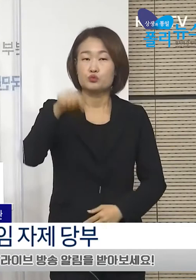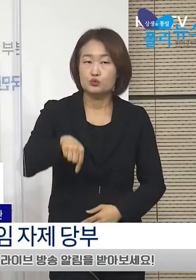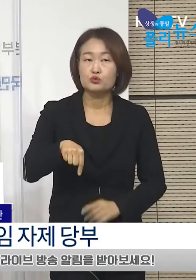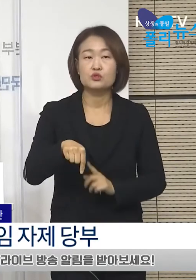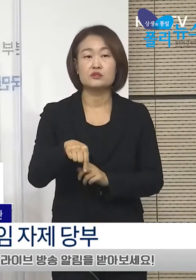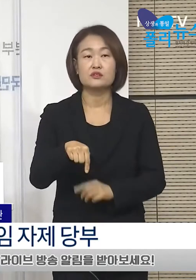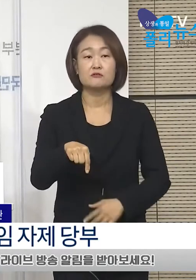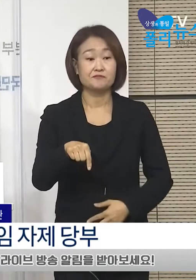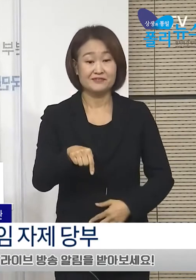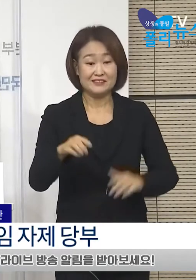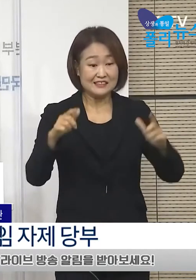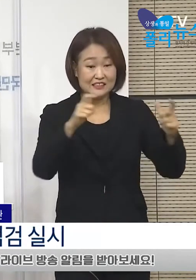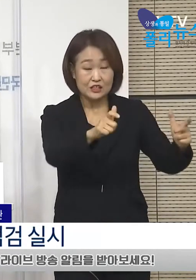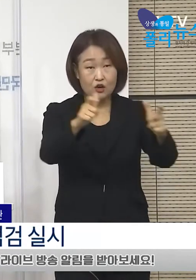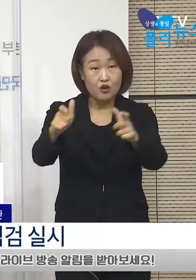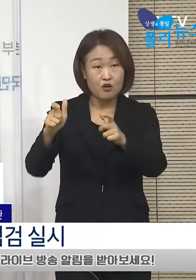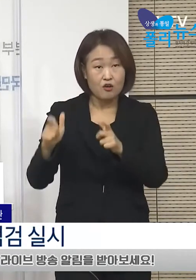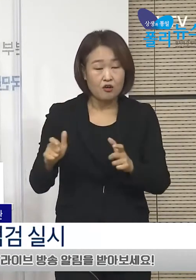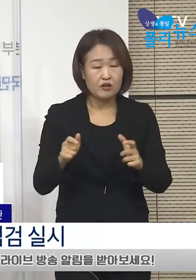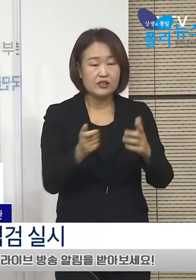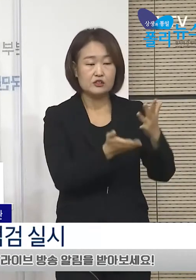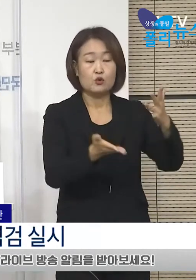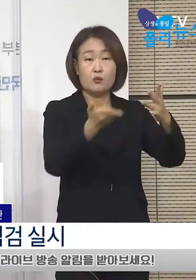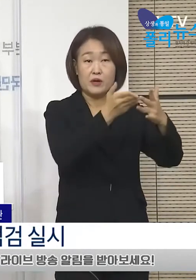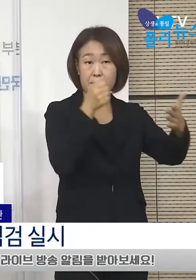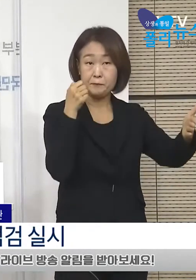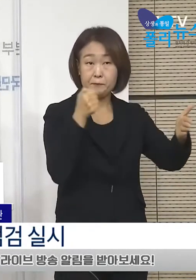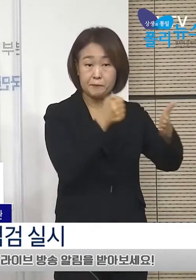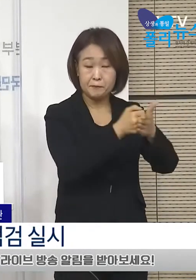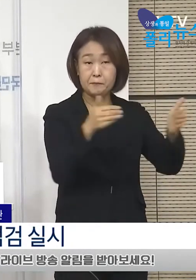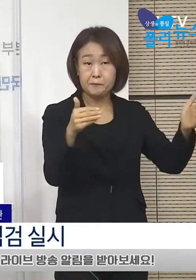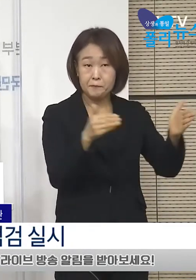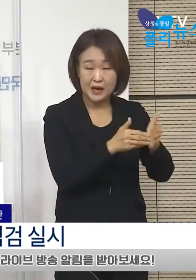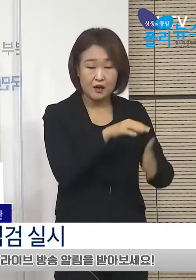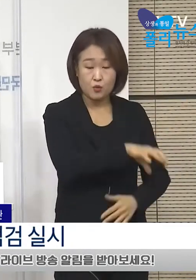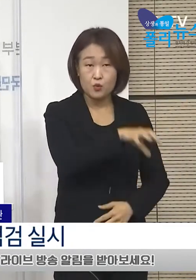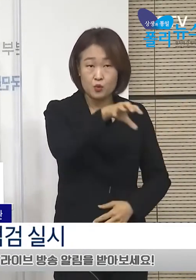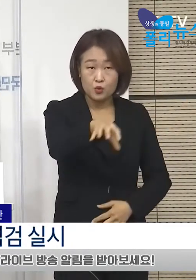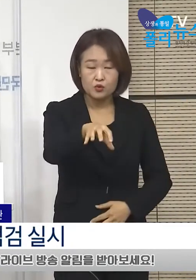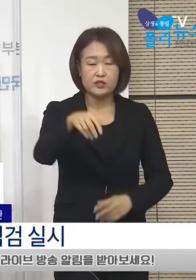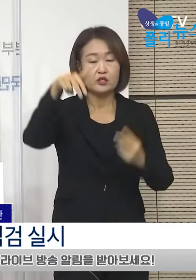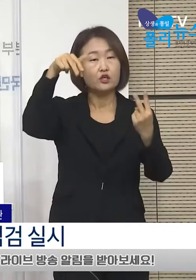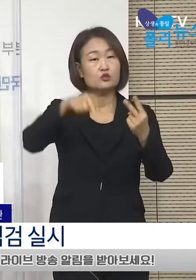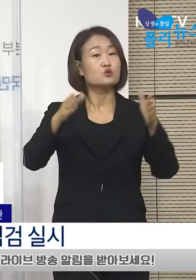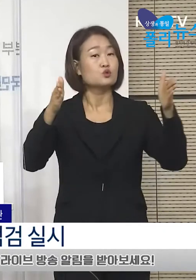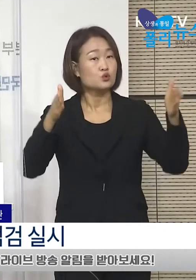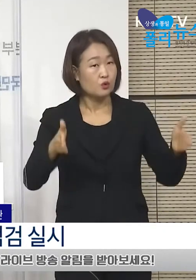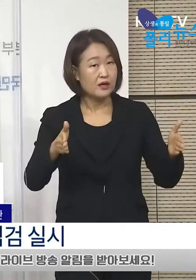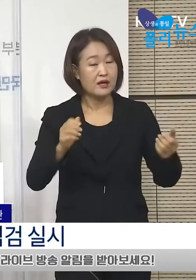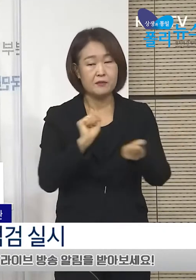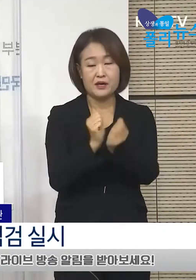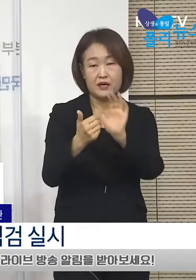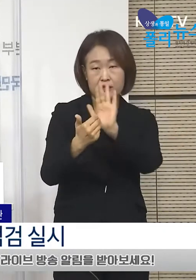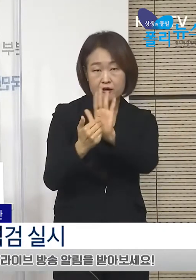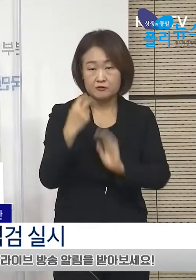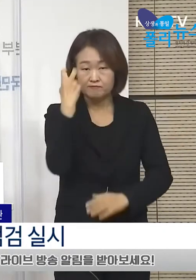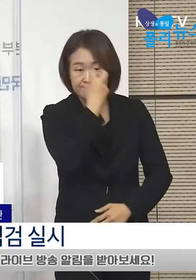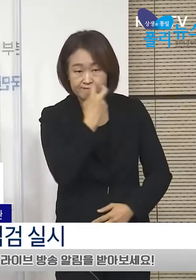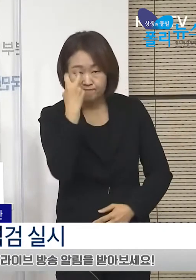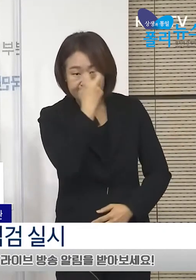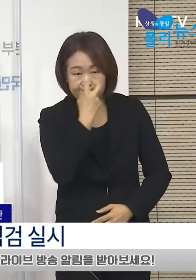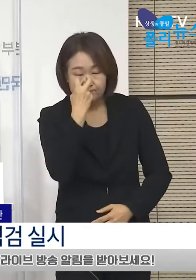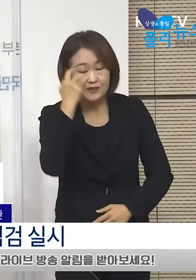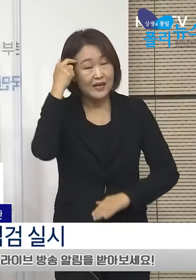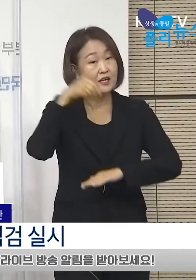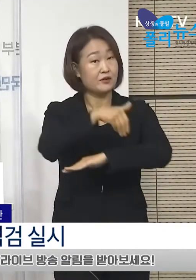지역의 사업장을 대상으로 11월 23일부터 2주간 집중적으로 방역 지도와 점검을